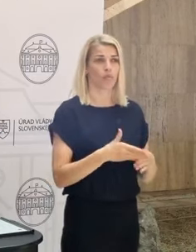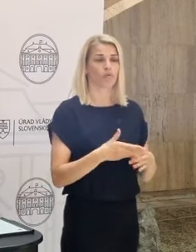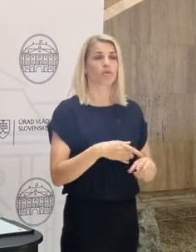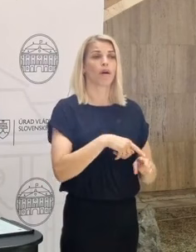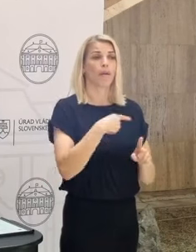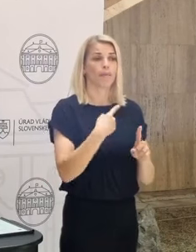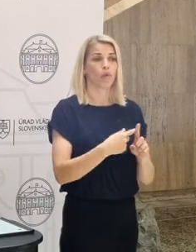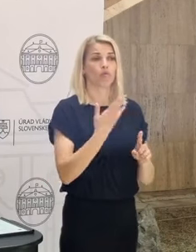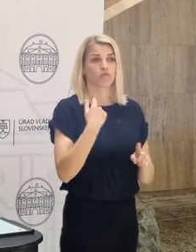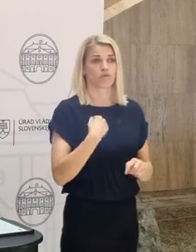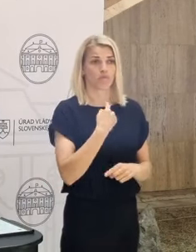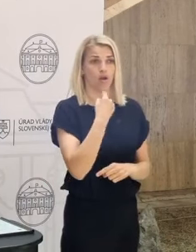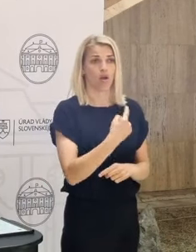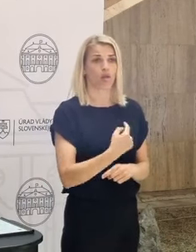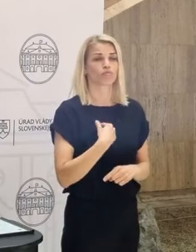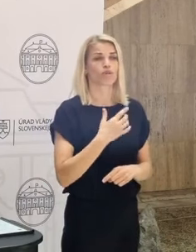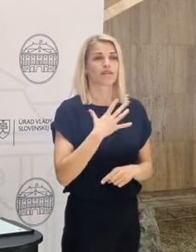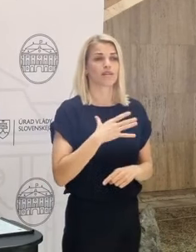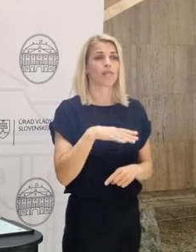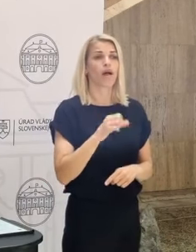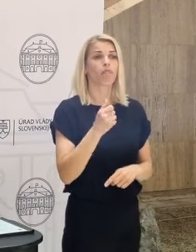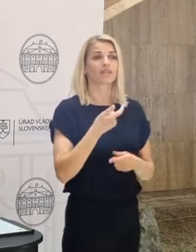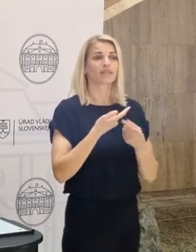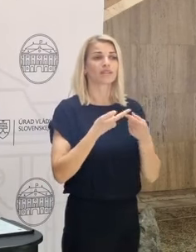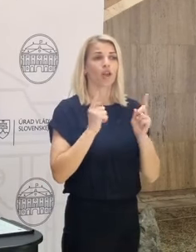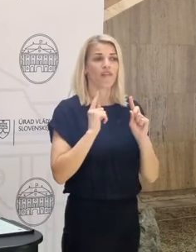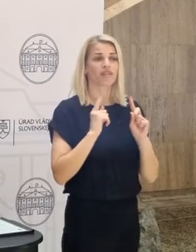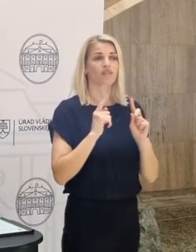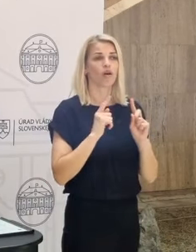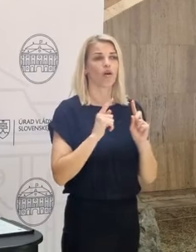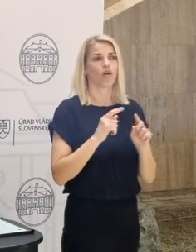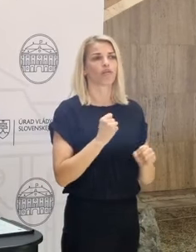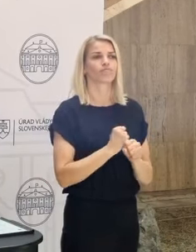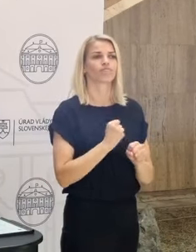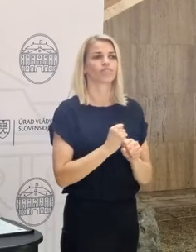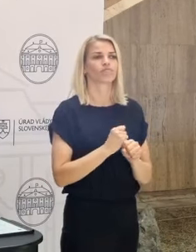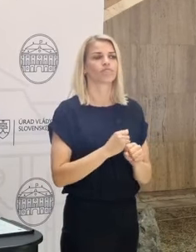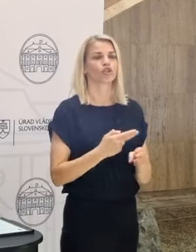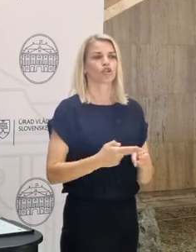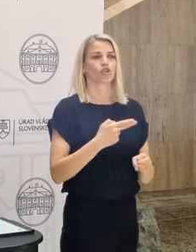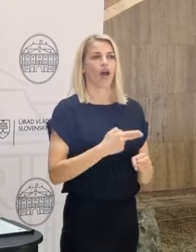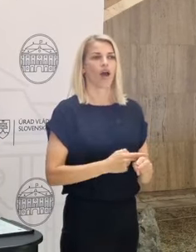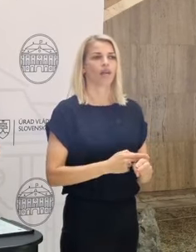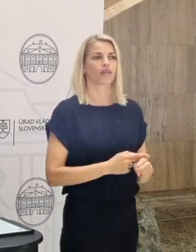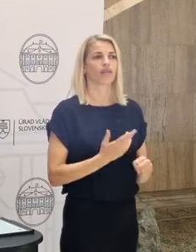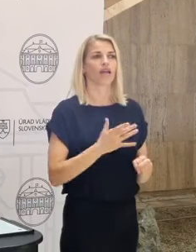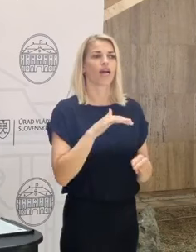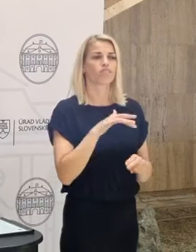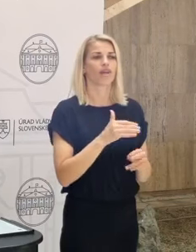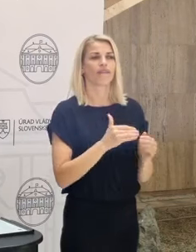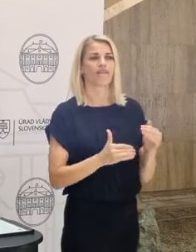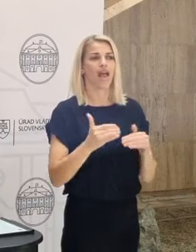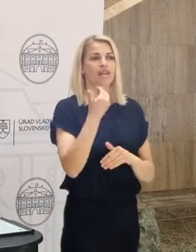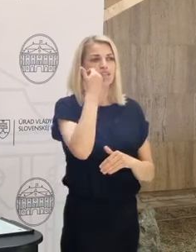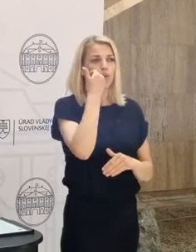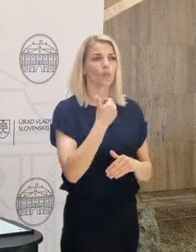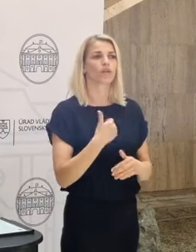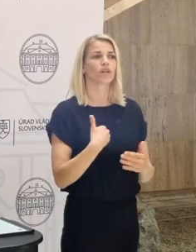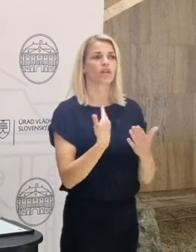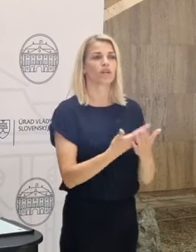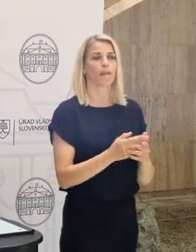zároveň som im aj povedal, že chceme, aby zo Slovenska urobiť krajinu, kde o mnoho viacej ľudí dostane